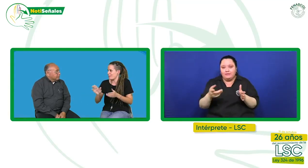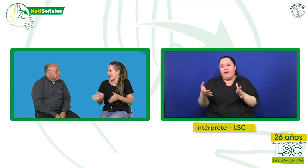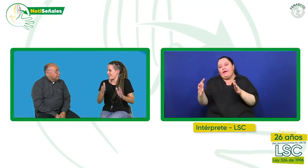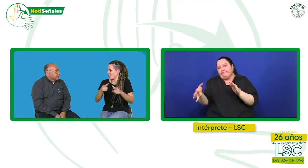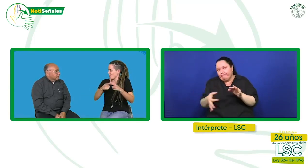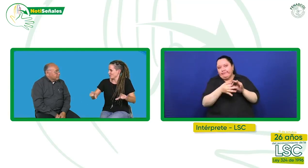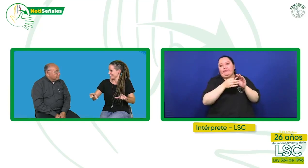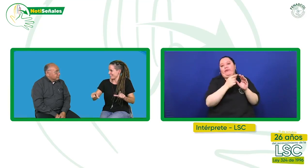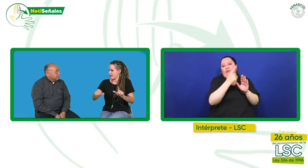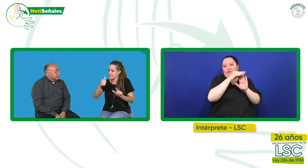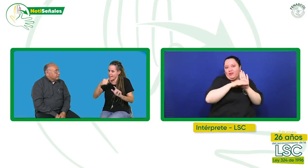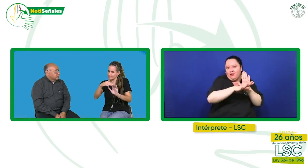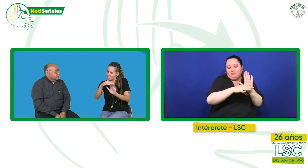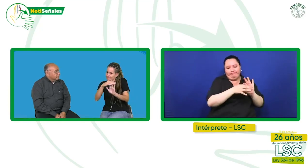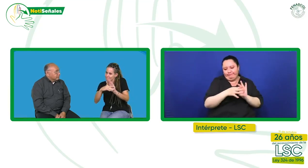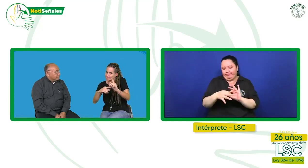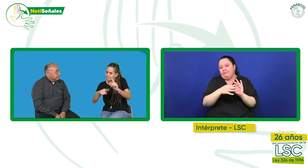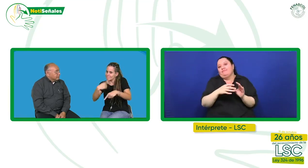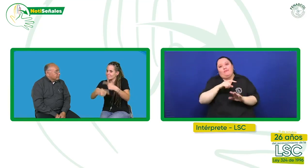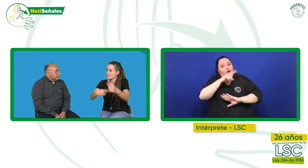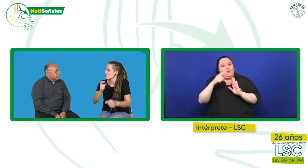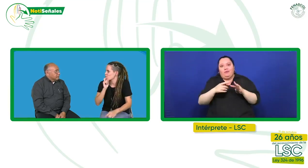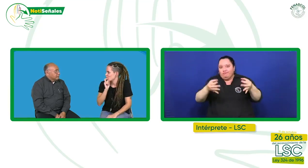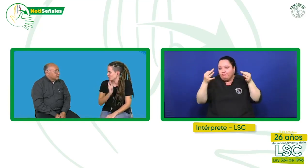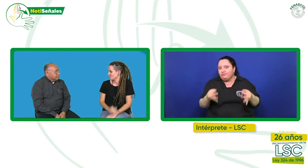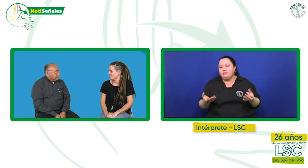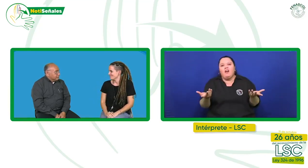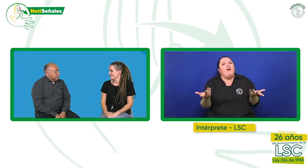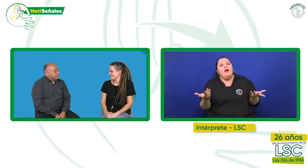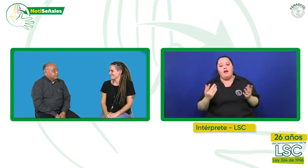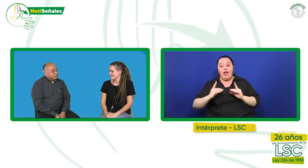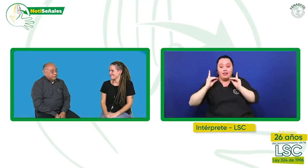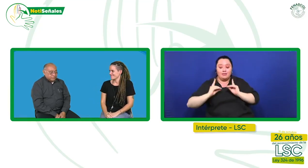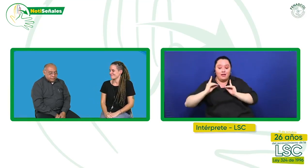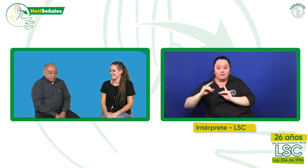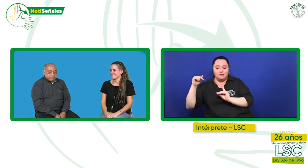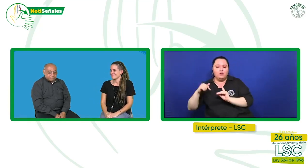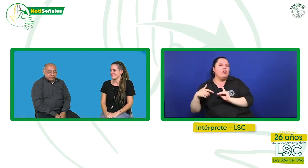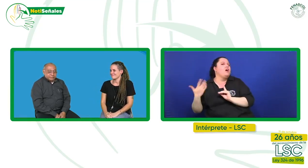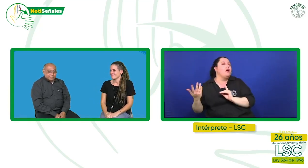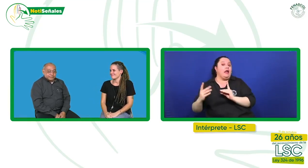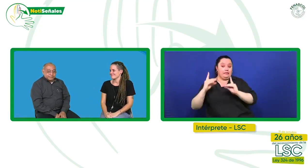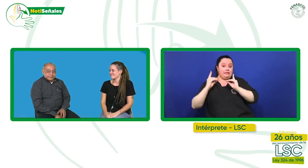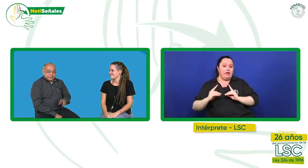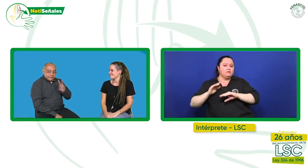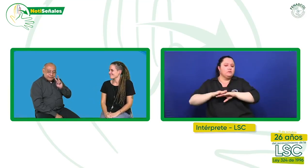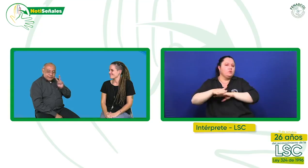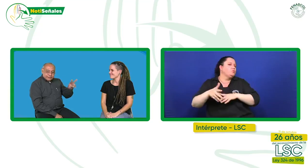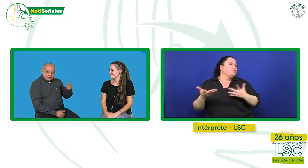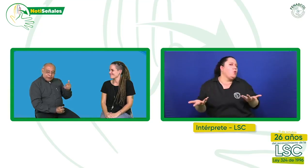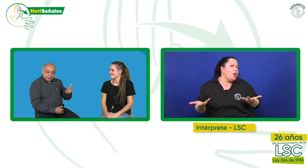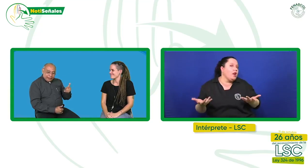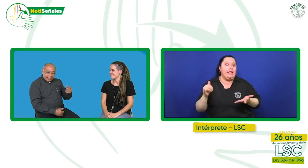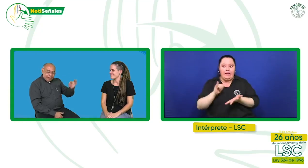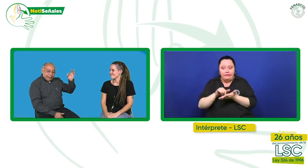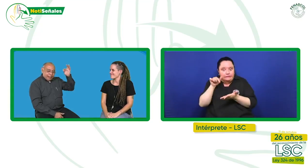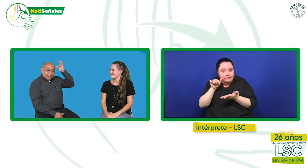lo es todo. Es todo lo que nos va, las decisiones que vamos a tomar y qué consecuencias se dirigen de esas decisiones.